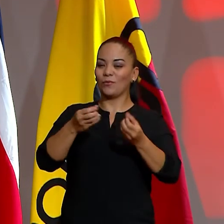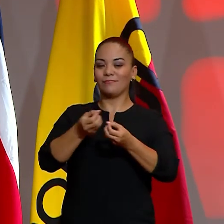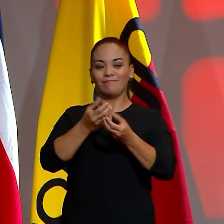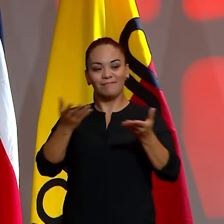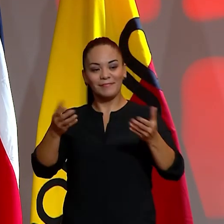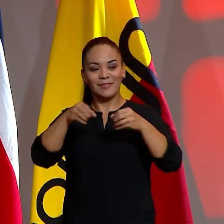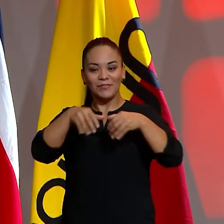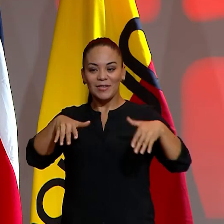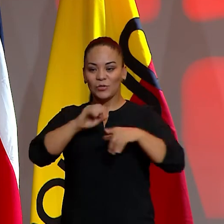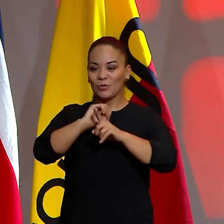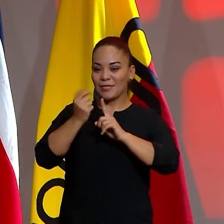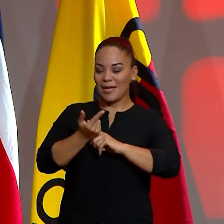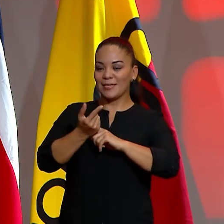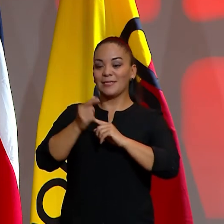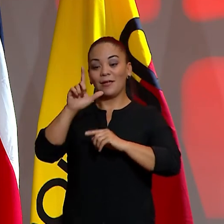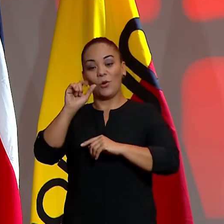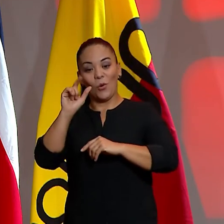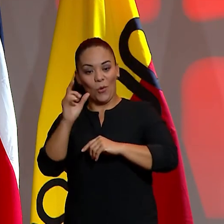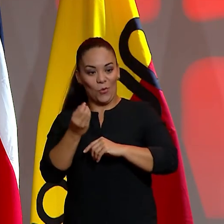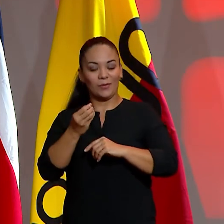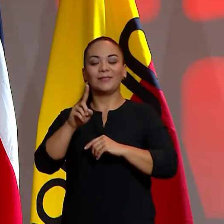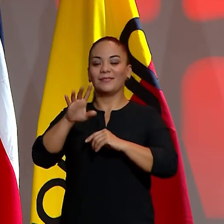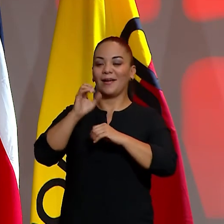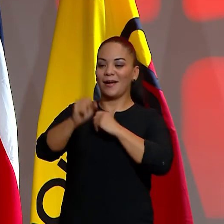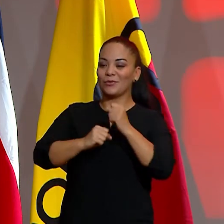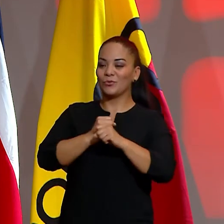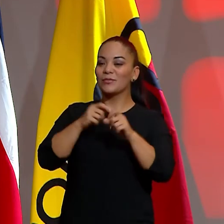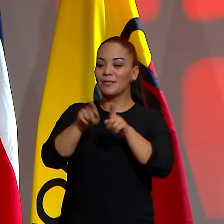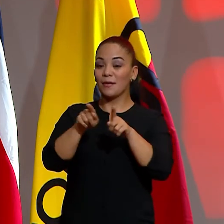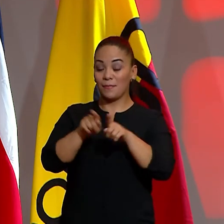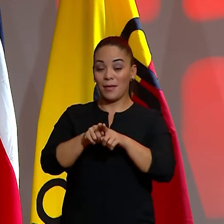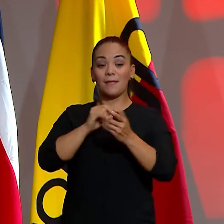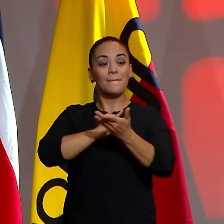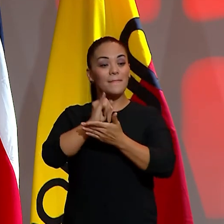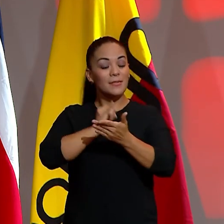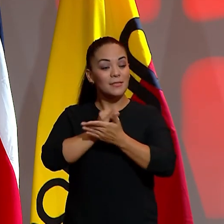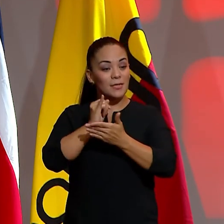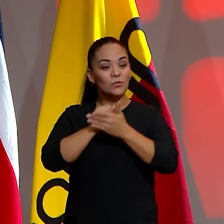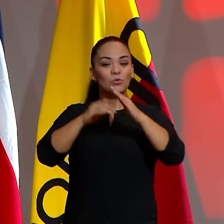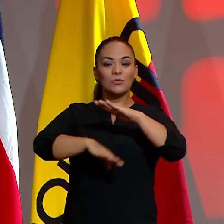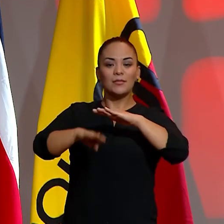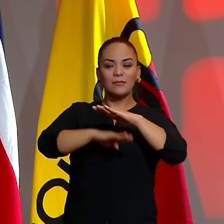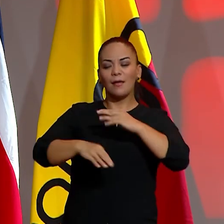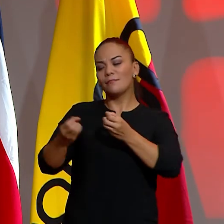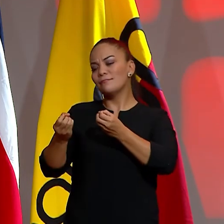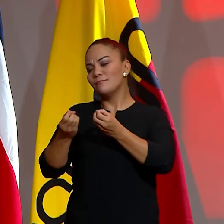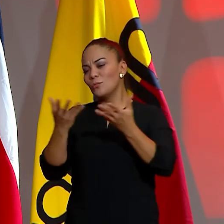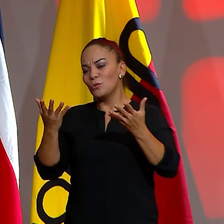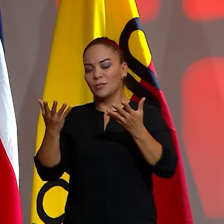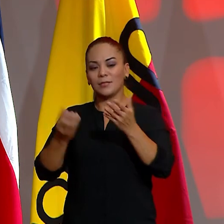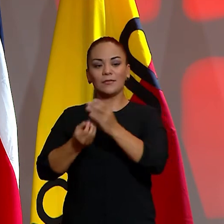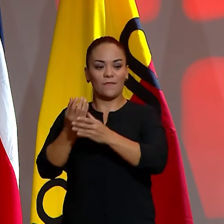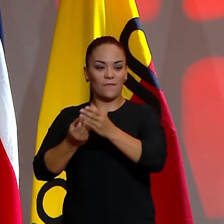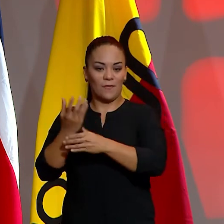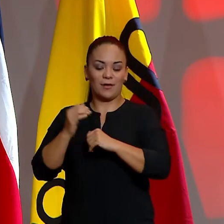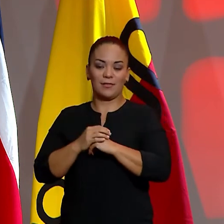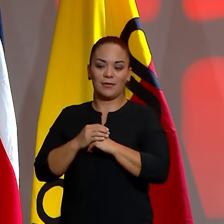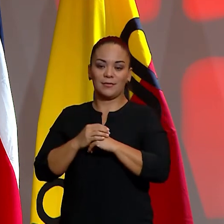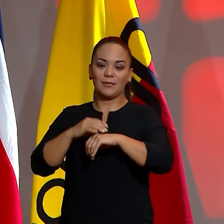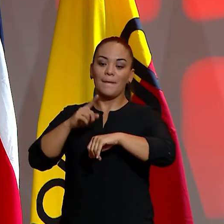y la creación del logo del centenario. Del mismo modo, la investigación está sustentada en múltiples fuentes entre libros,